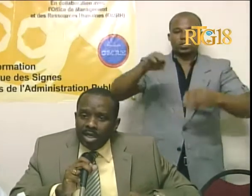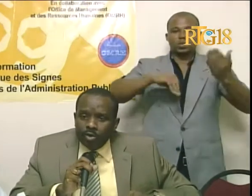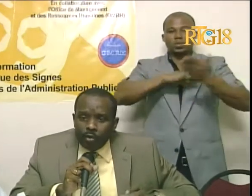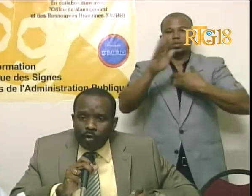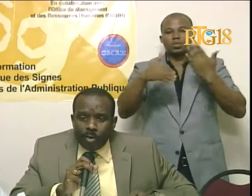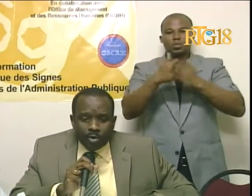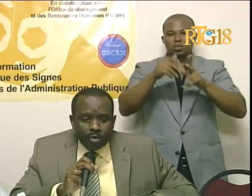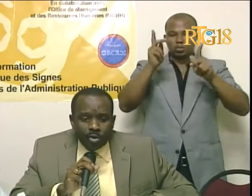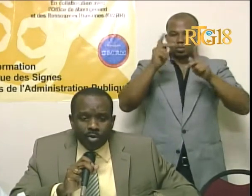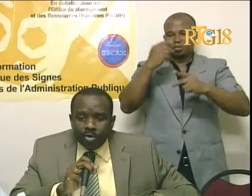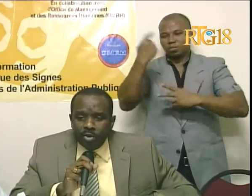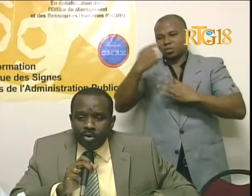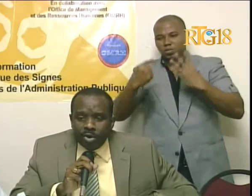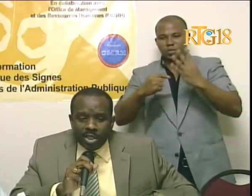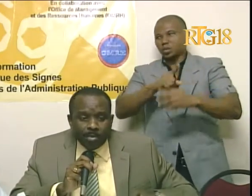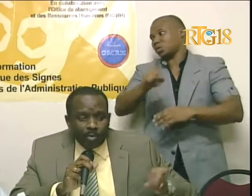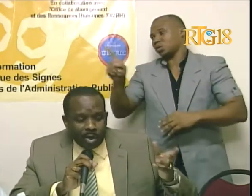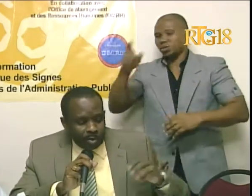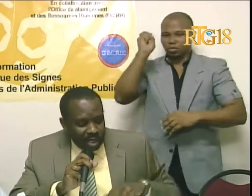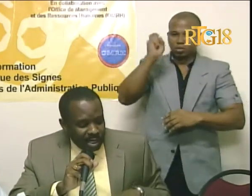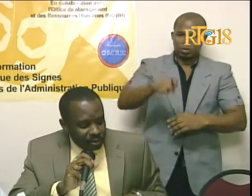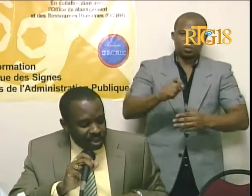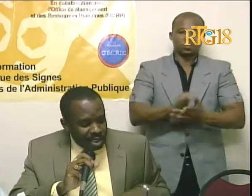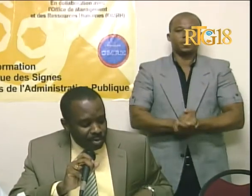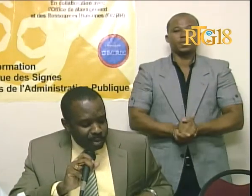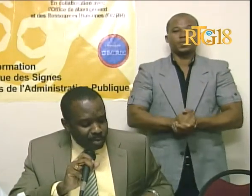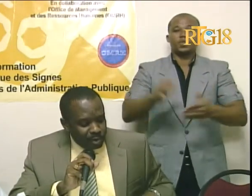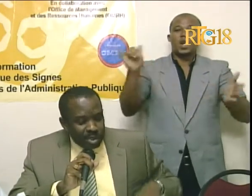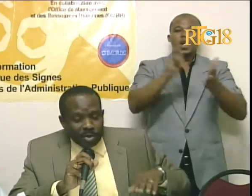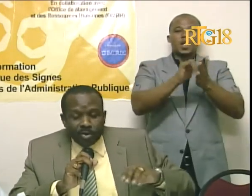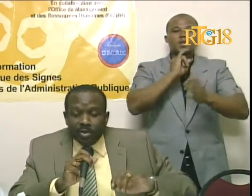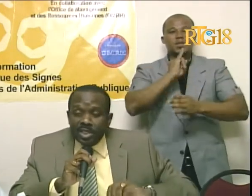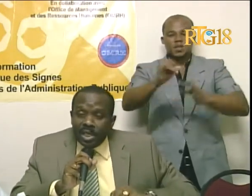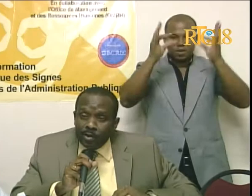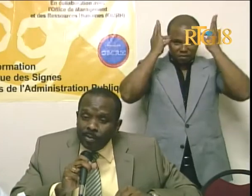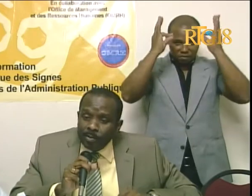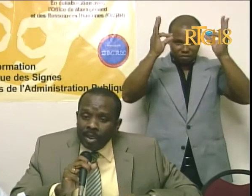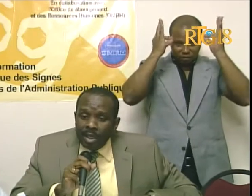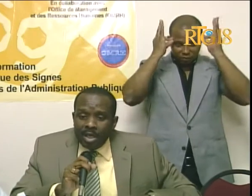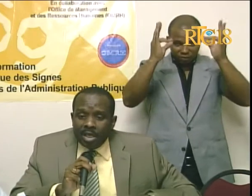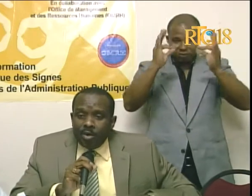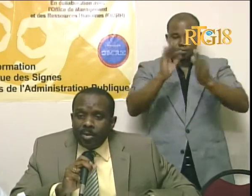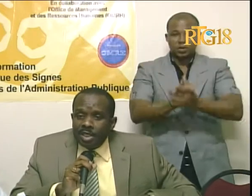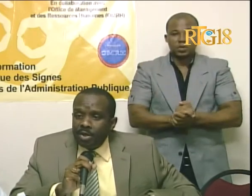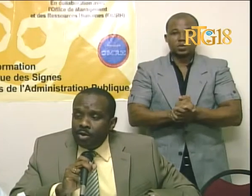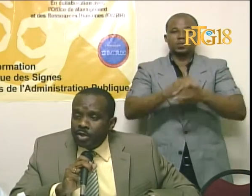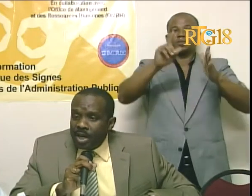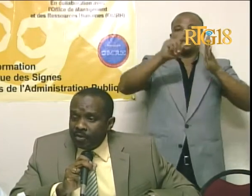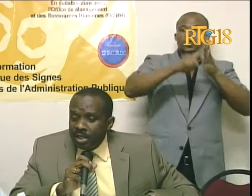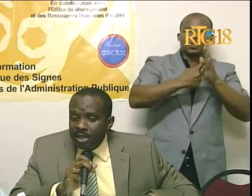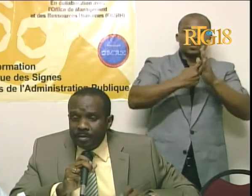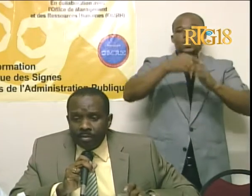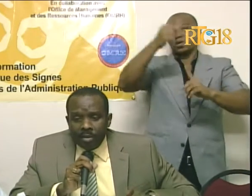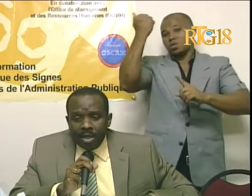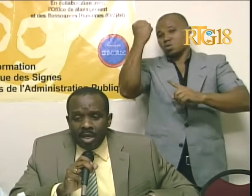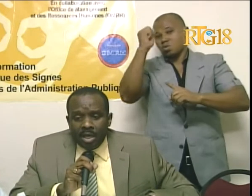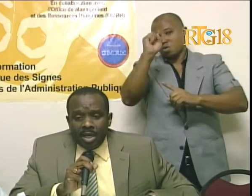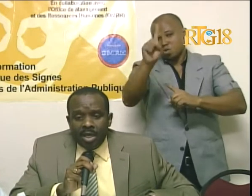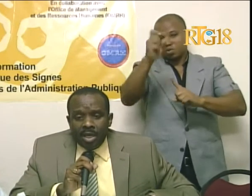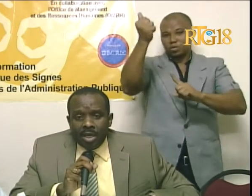E son formasyon, e son formasyon, e jan mwen kwe koleg la sot dil, nou pa bezwen repren tout detay yo, ki komanse le 11 avril,